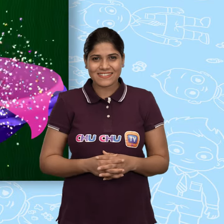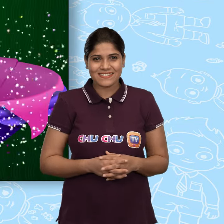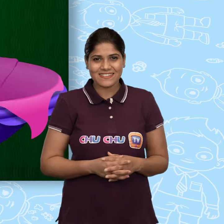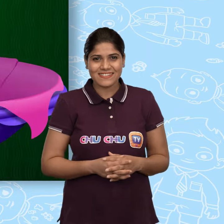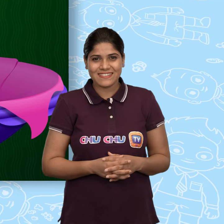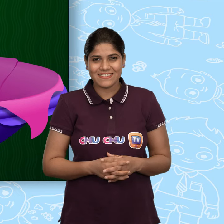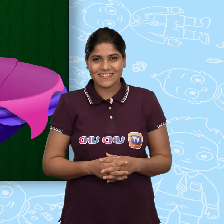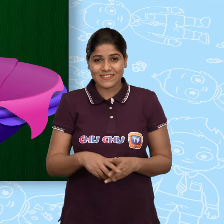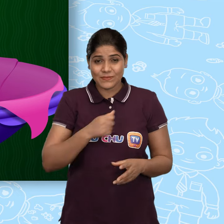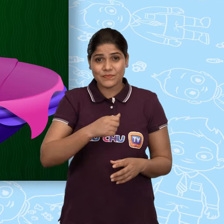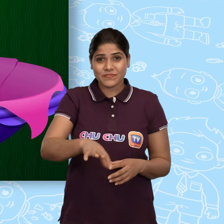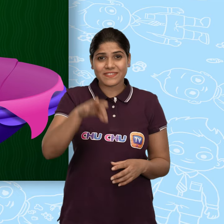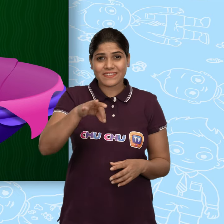मुझे उठाओ